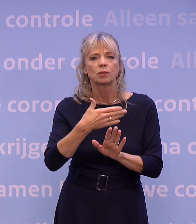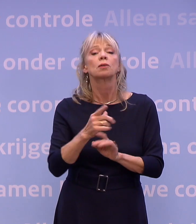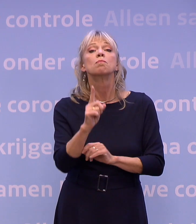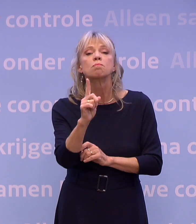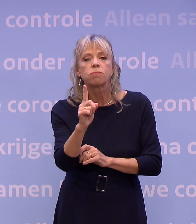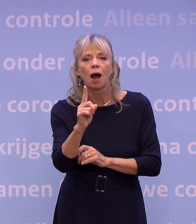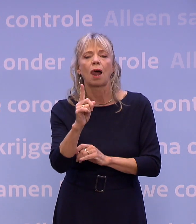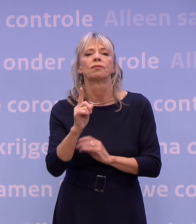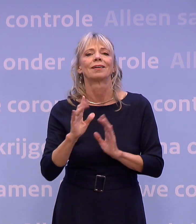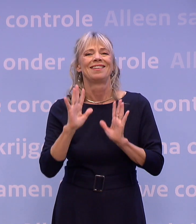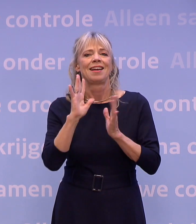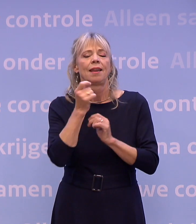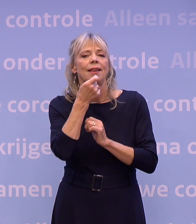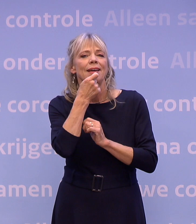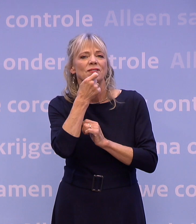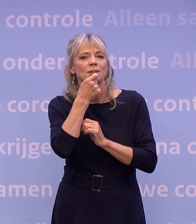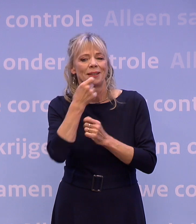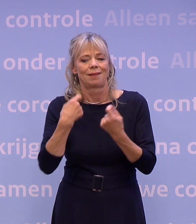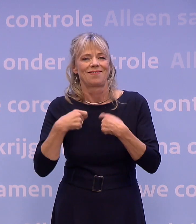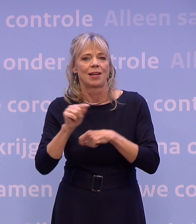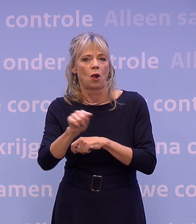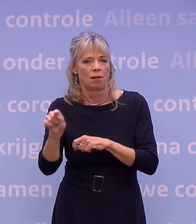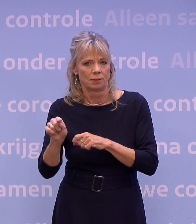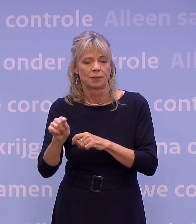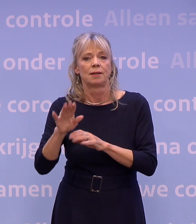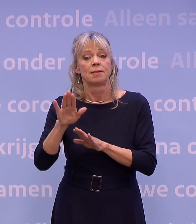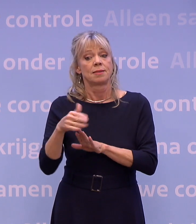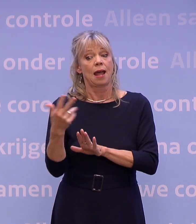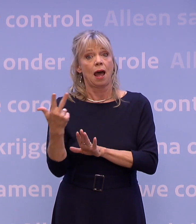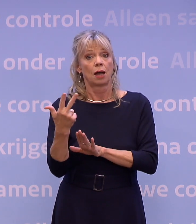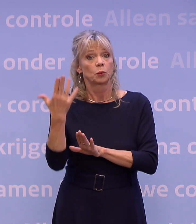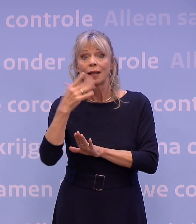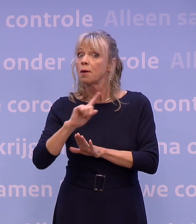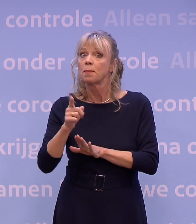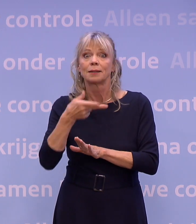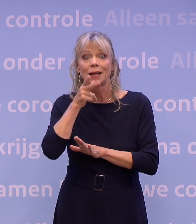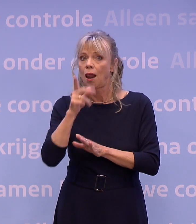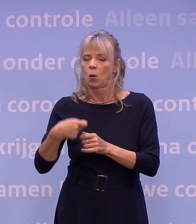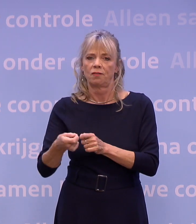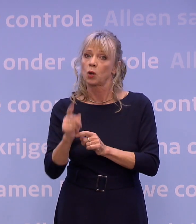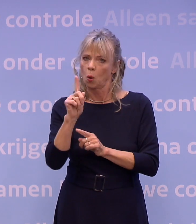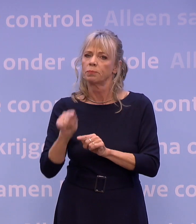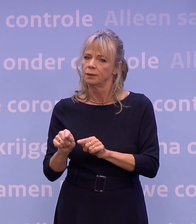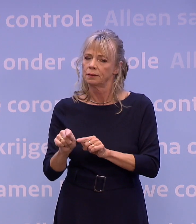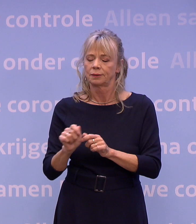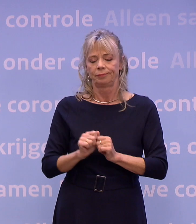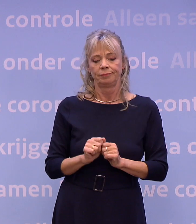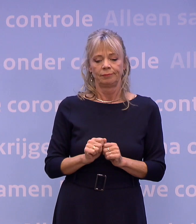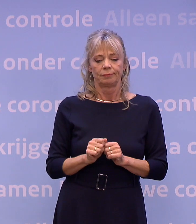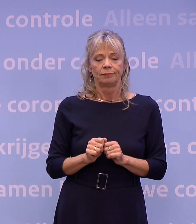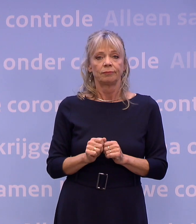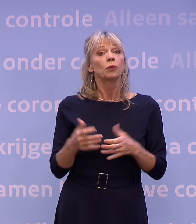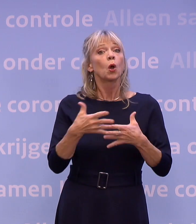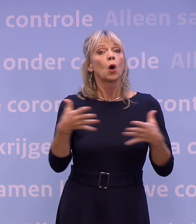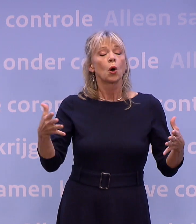levensmiddelenbranche, die, zoals gezegd, na acht uur s'avonds geen alcohol mag verkopen. De grotere supermarkten